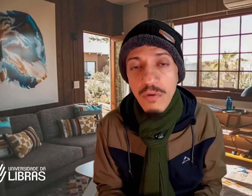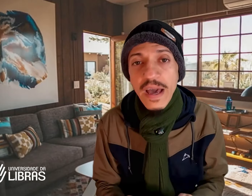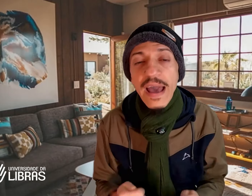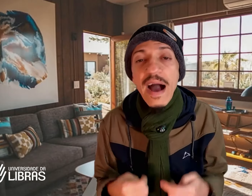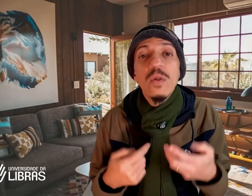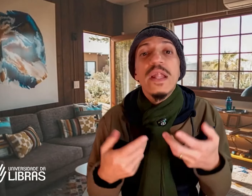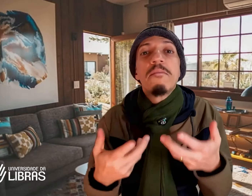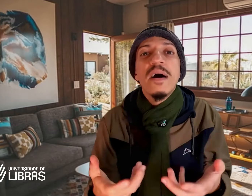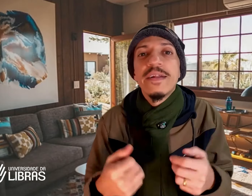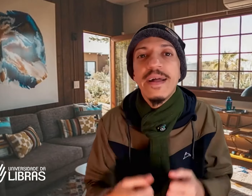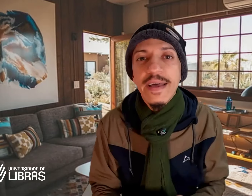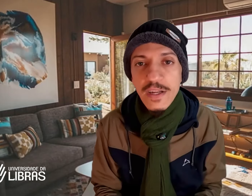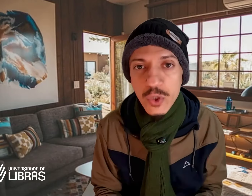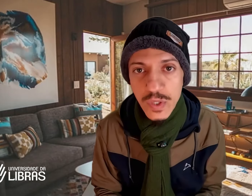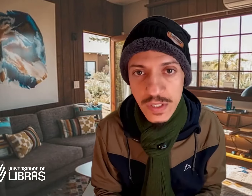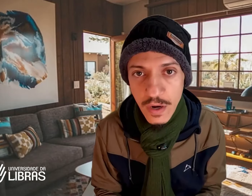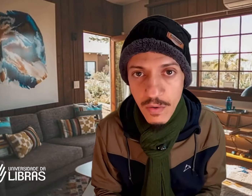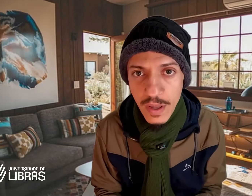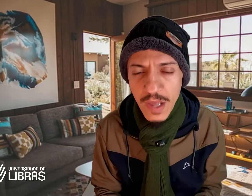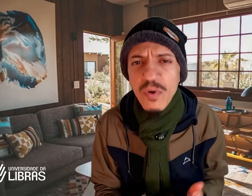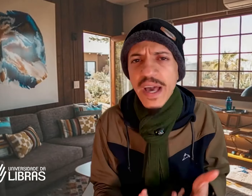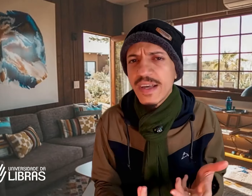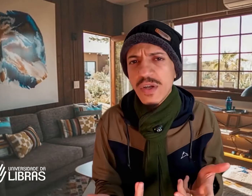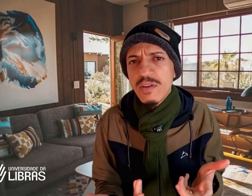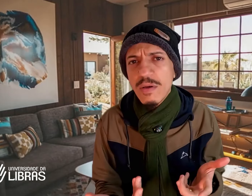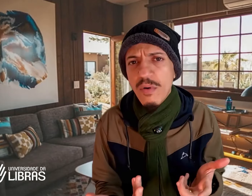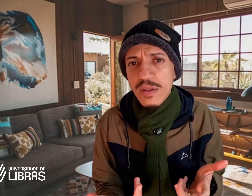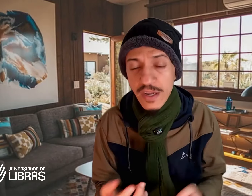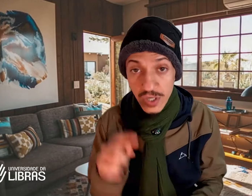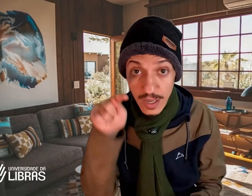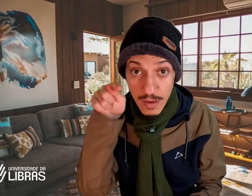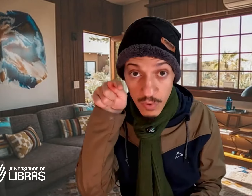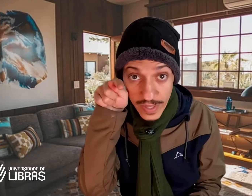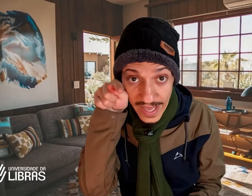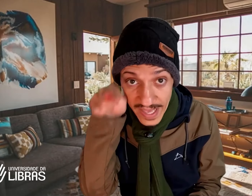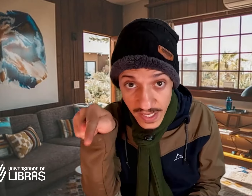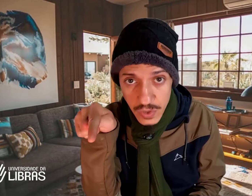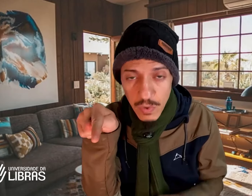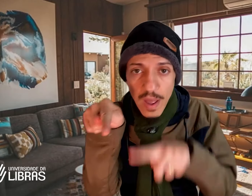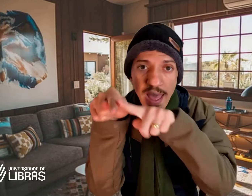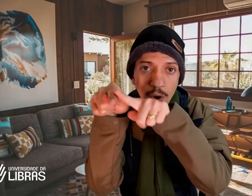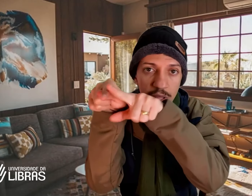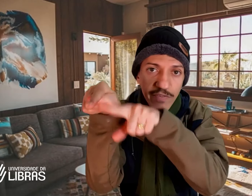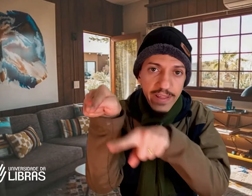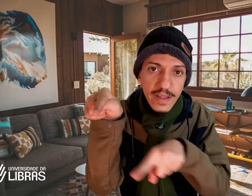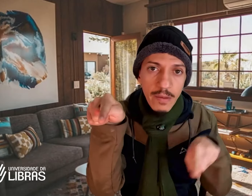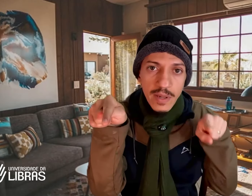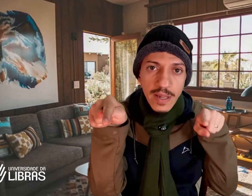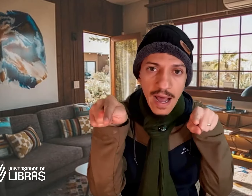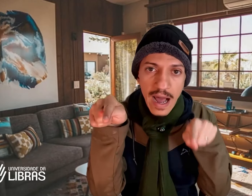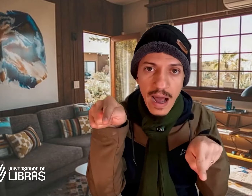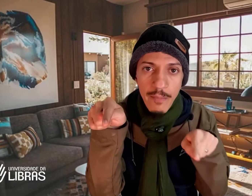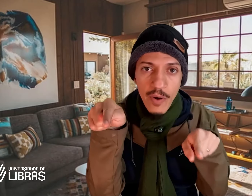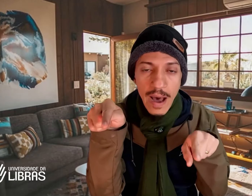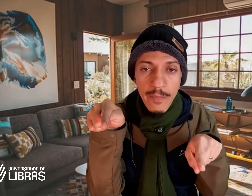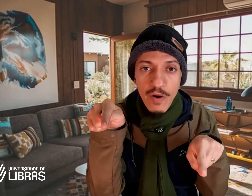que é a real demanda daquela instituição. E por que isso é tão importante? Porque isso é o que vai determinar a prova